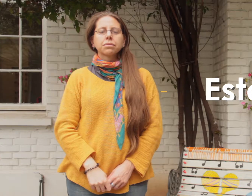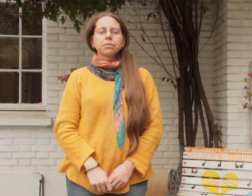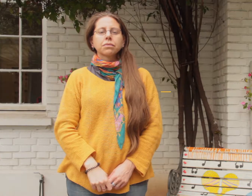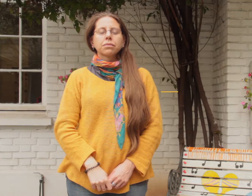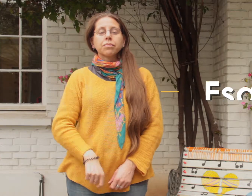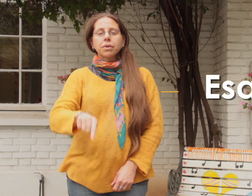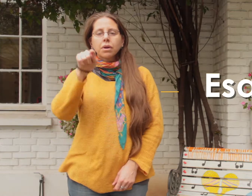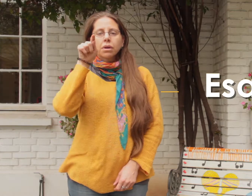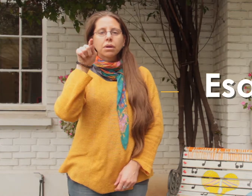Esa